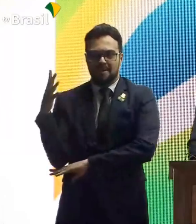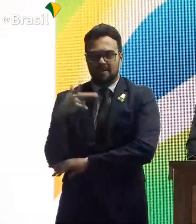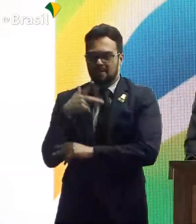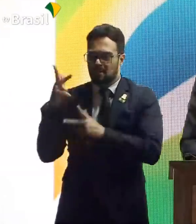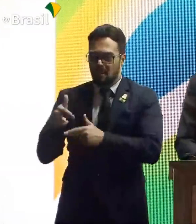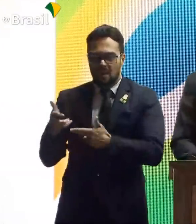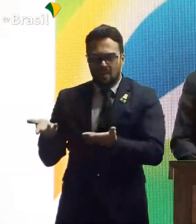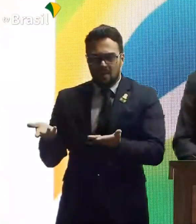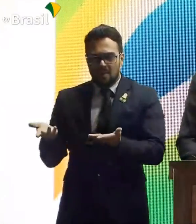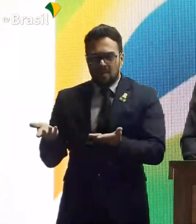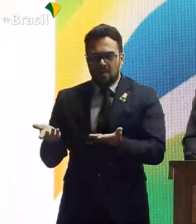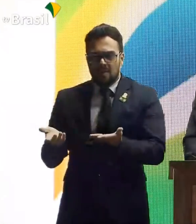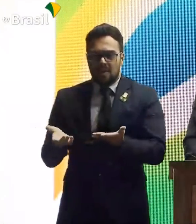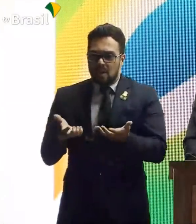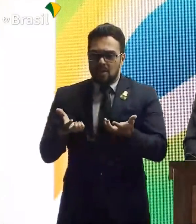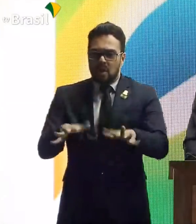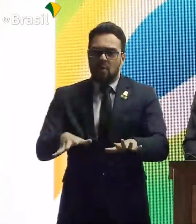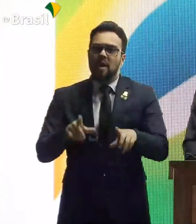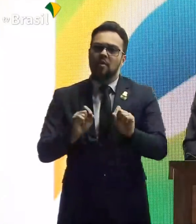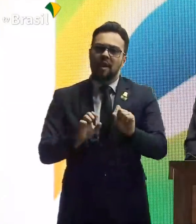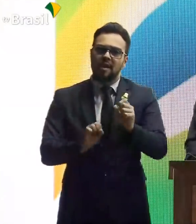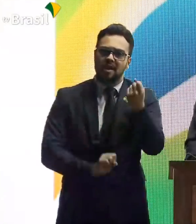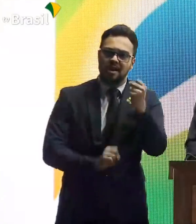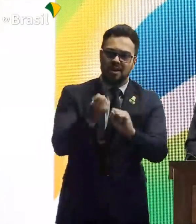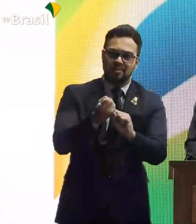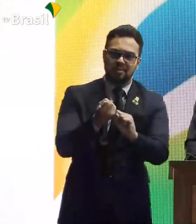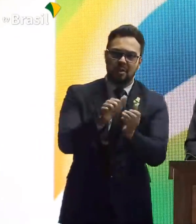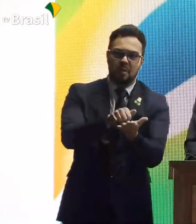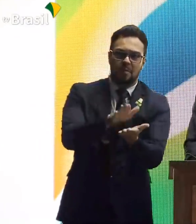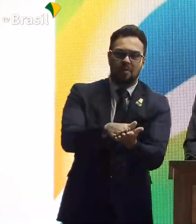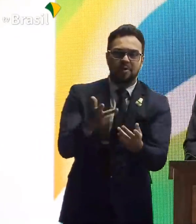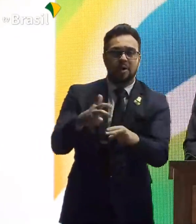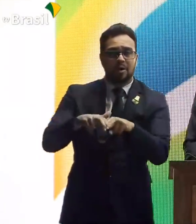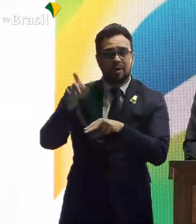Falei que não quero essa indústria da multa, por parte do Ibama.